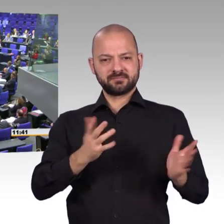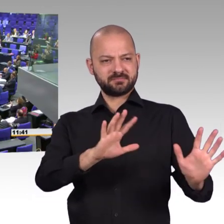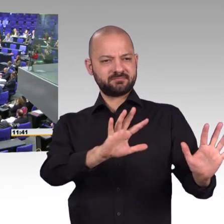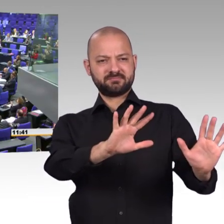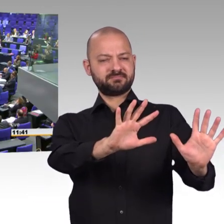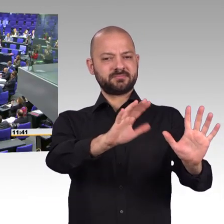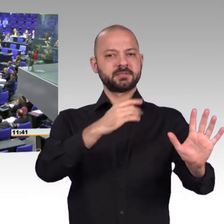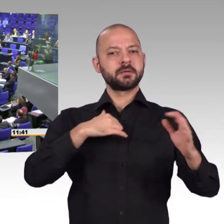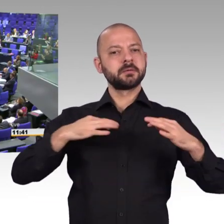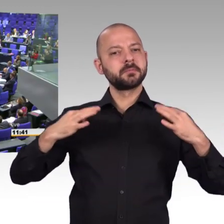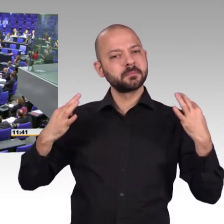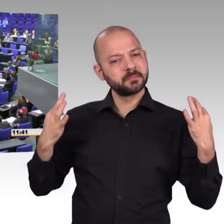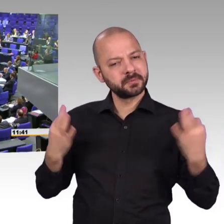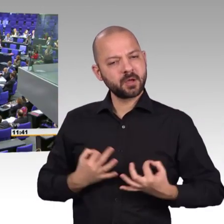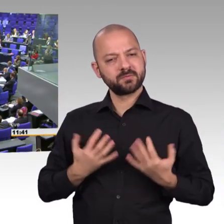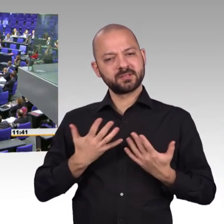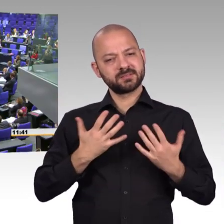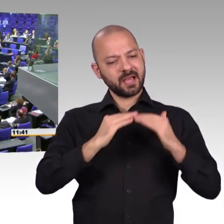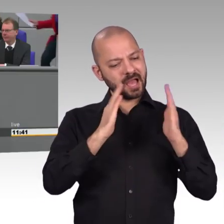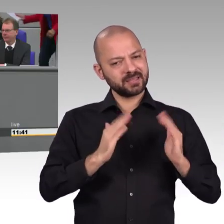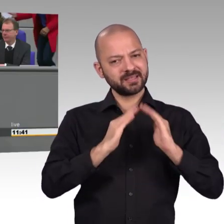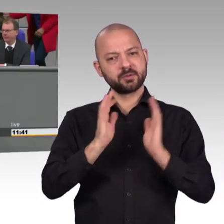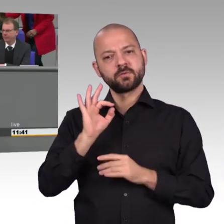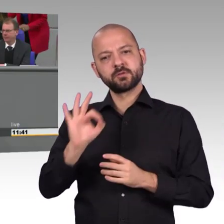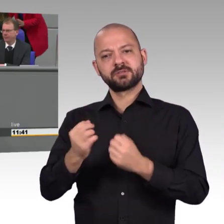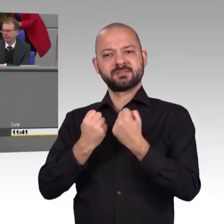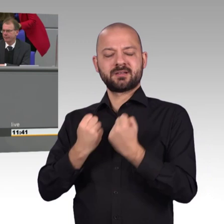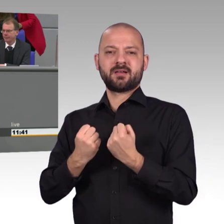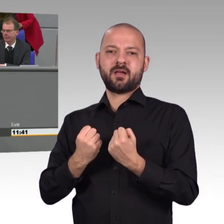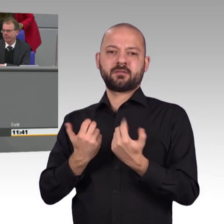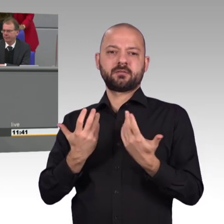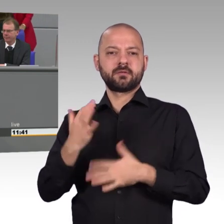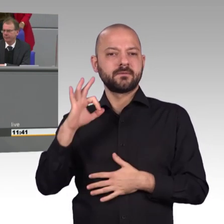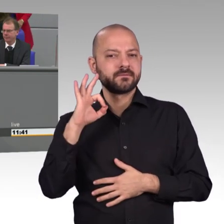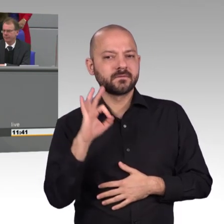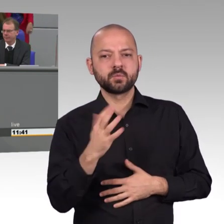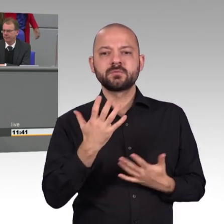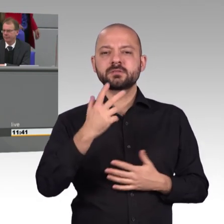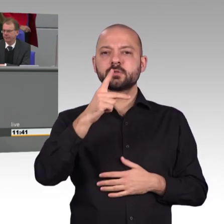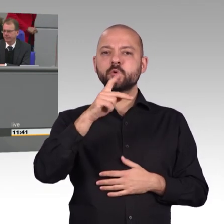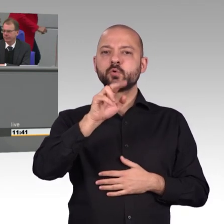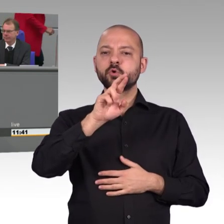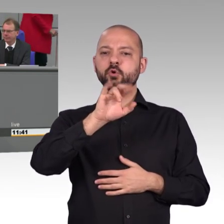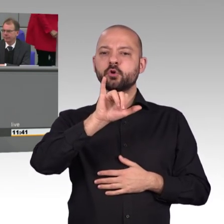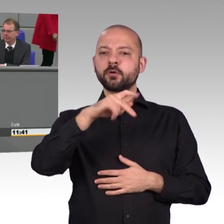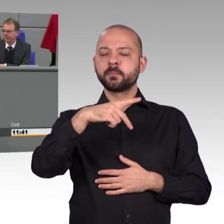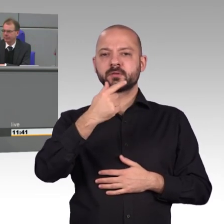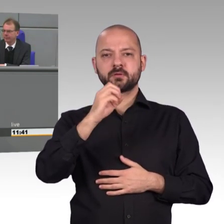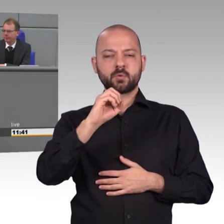Der Großen Koalition kann man nur sagen, nehmen Sie sich endlich selbst beim Wort. Fragen Sie sich, warum